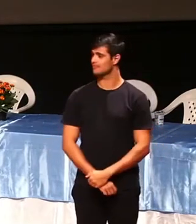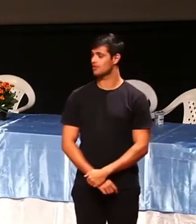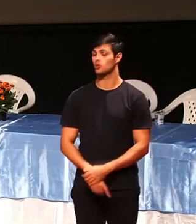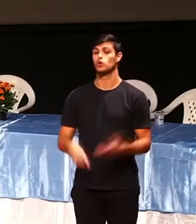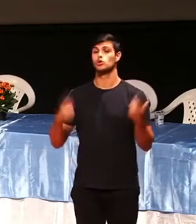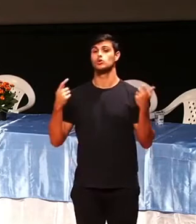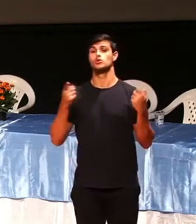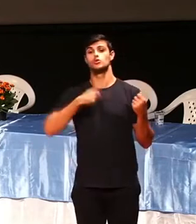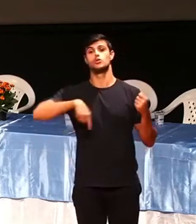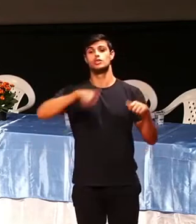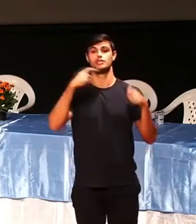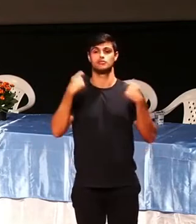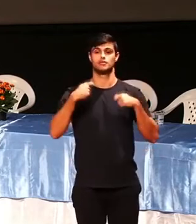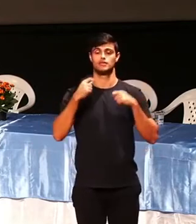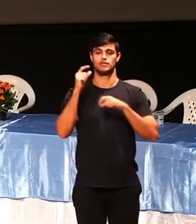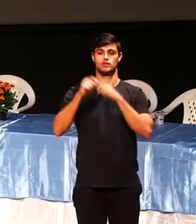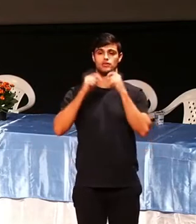mental.